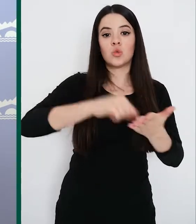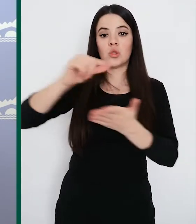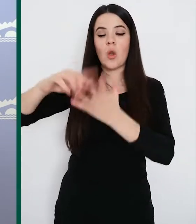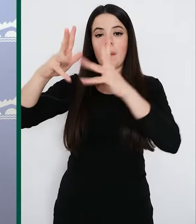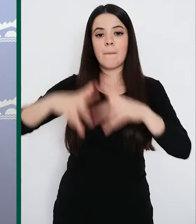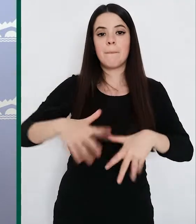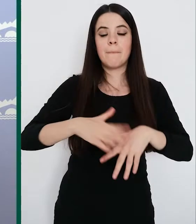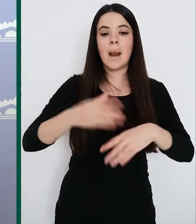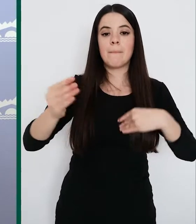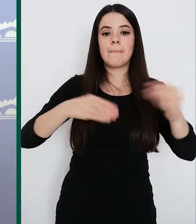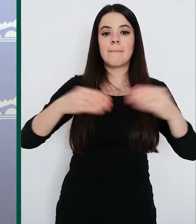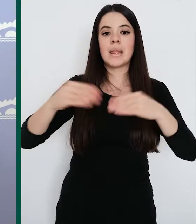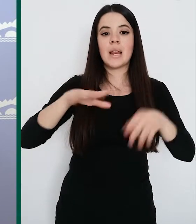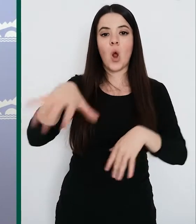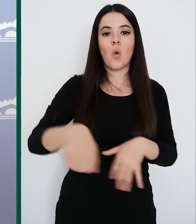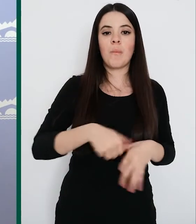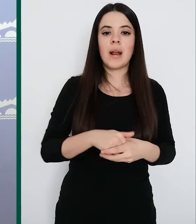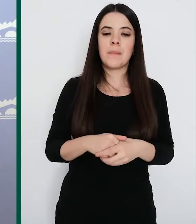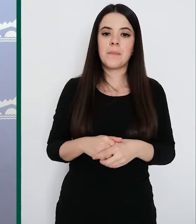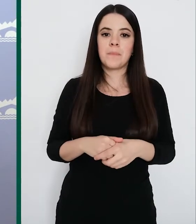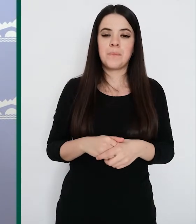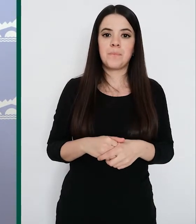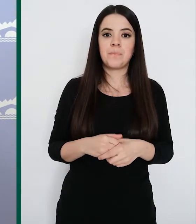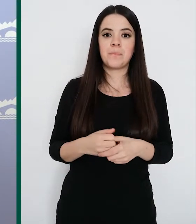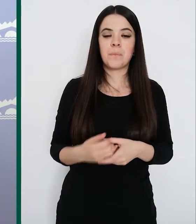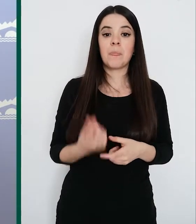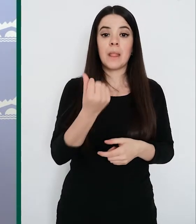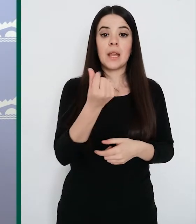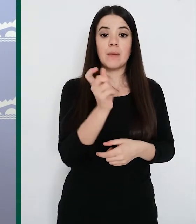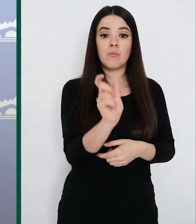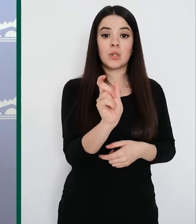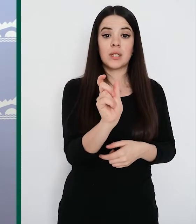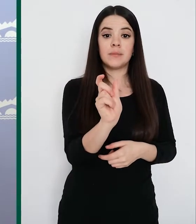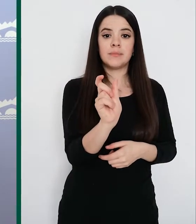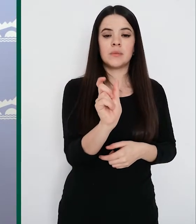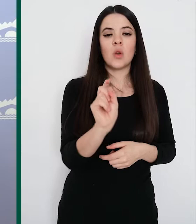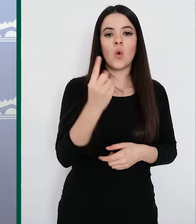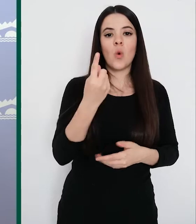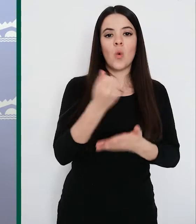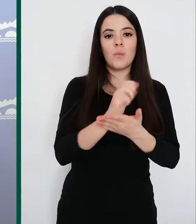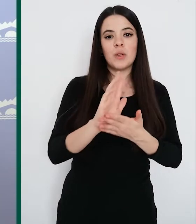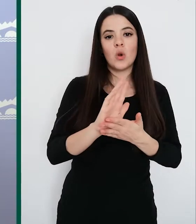adquisición de material sanitario. El importe de estos dos contratos es de 1.548